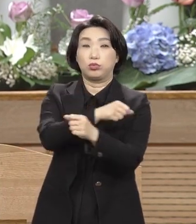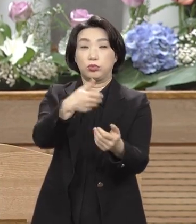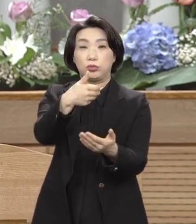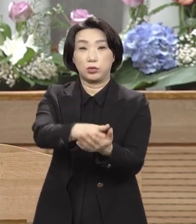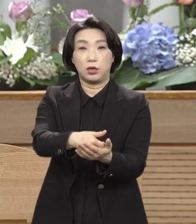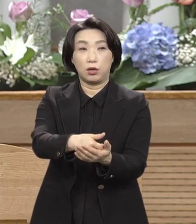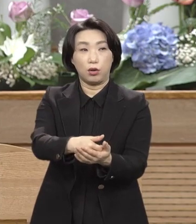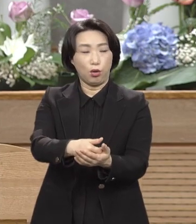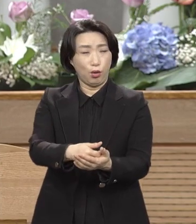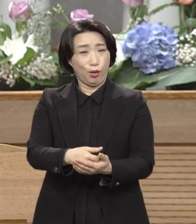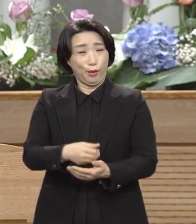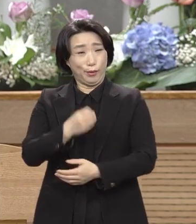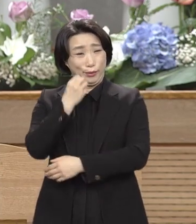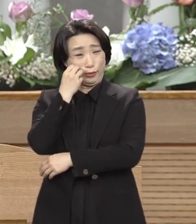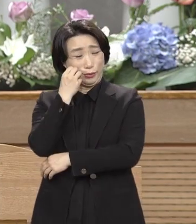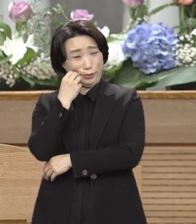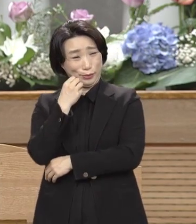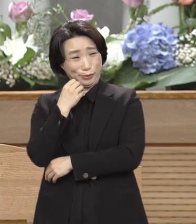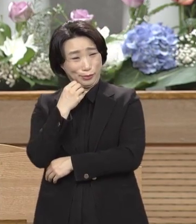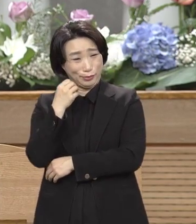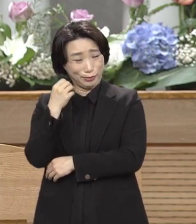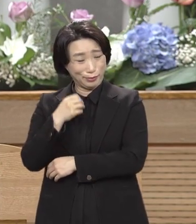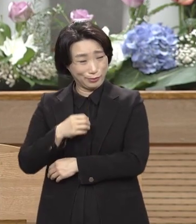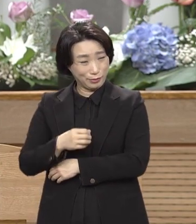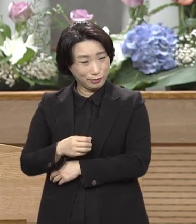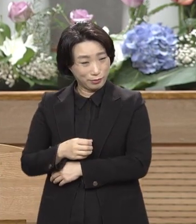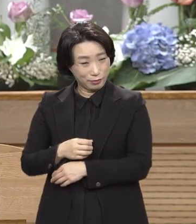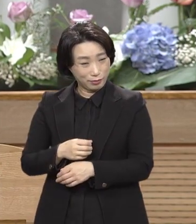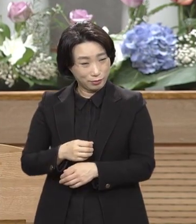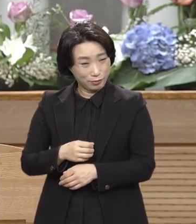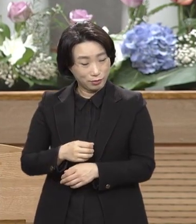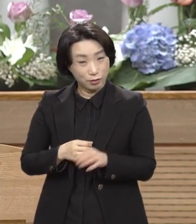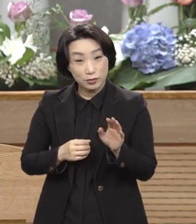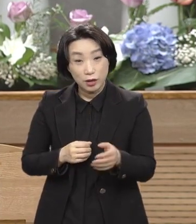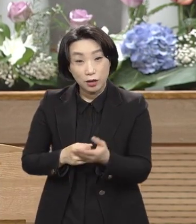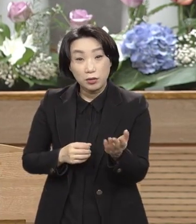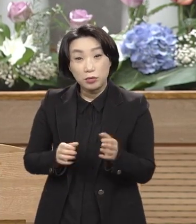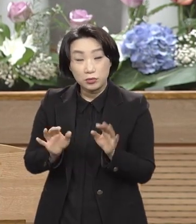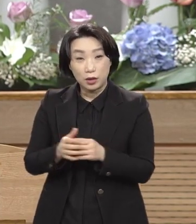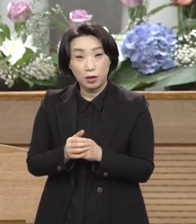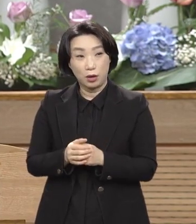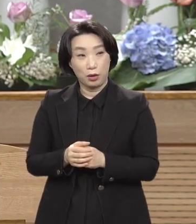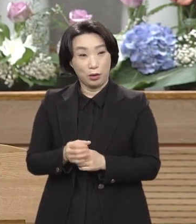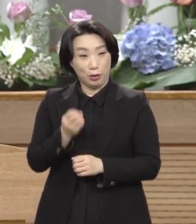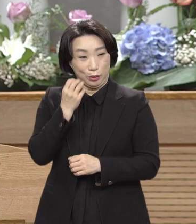생각지 않은 대답이 나와. 충독이 생각할 수 없는 대답이 나와.